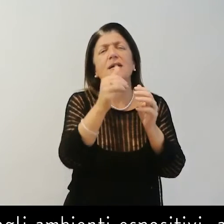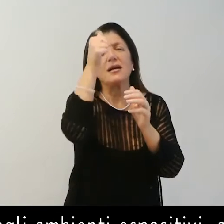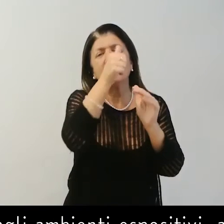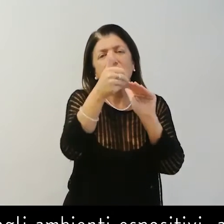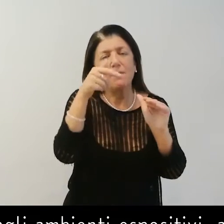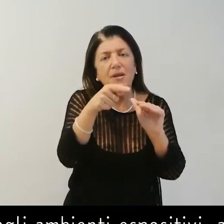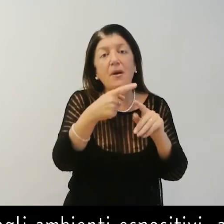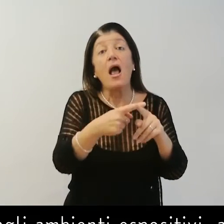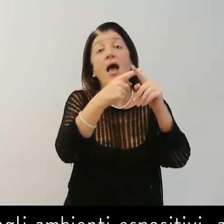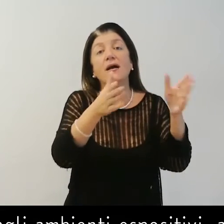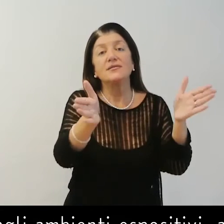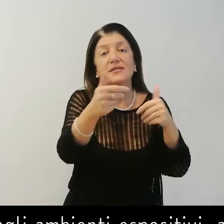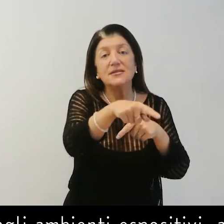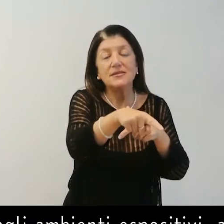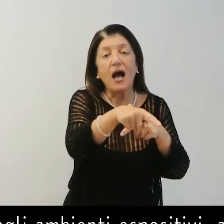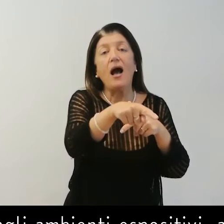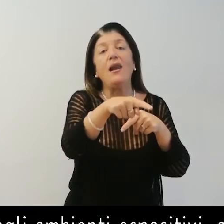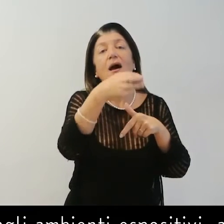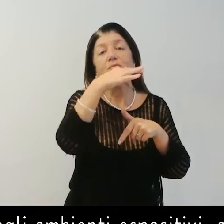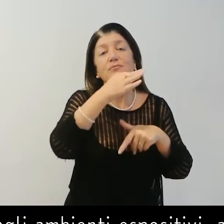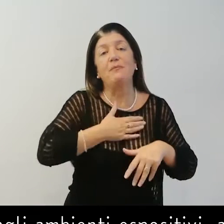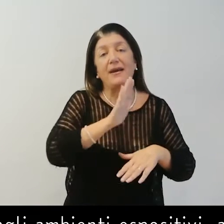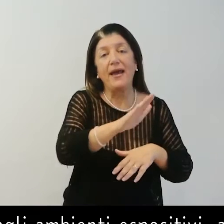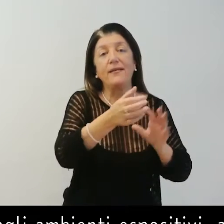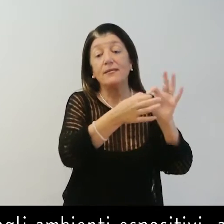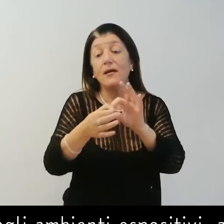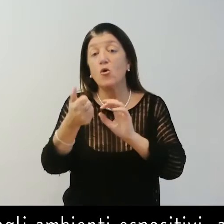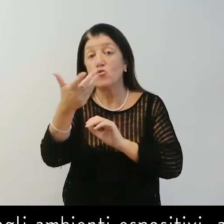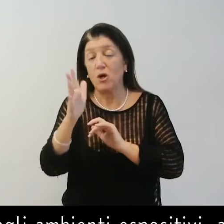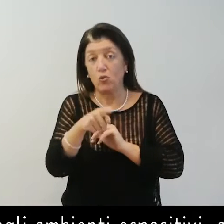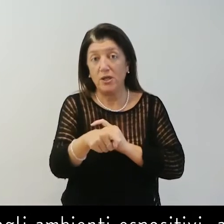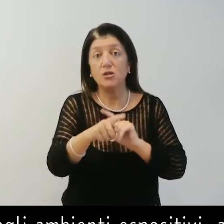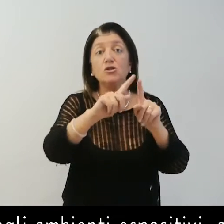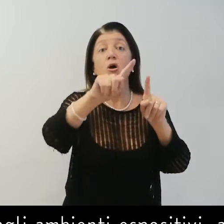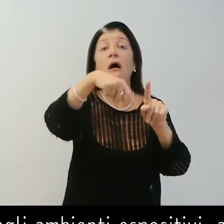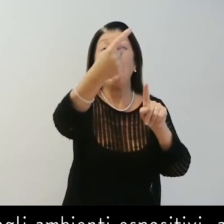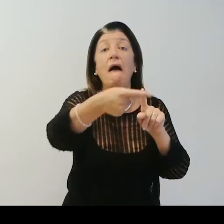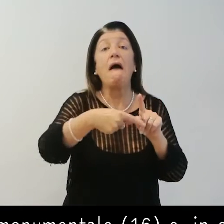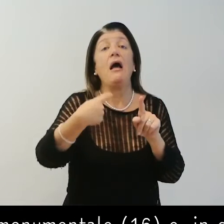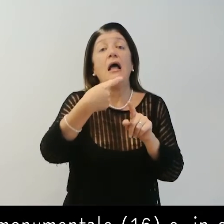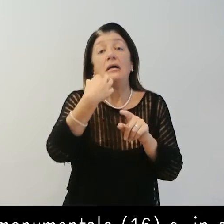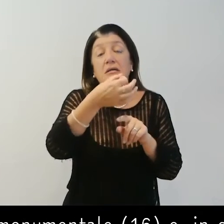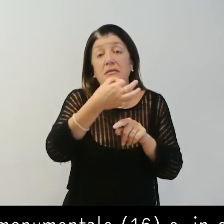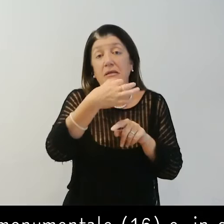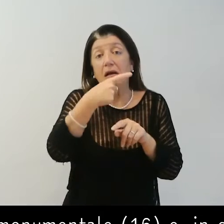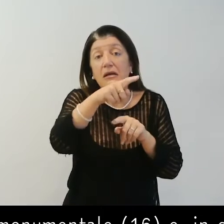paleocristiana alla sala capitolare numero 15 alla sacristia